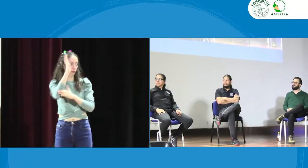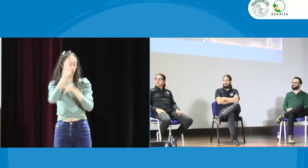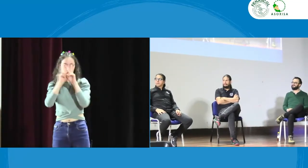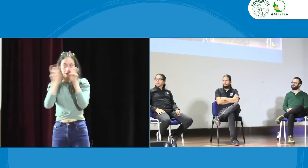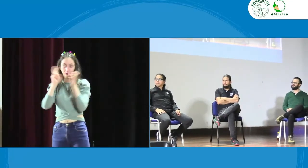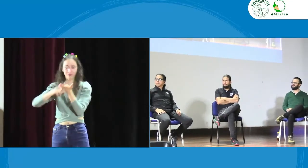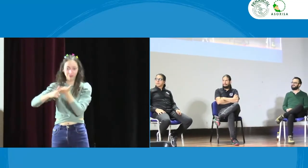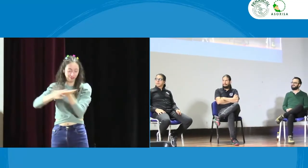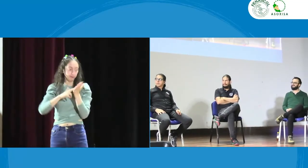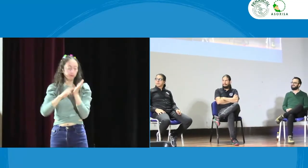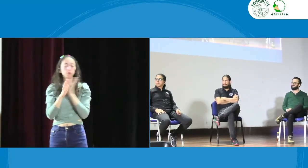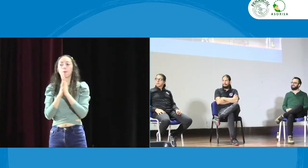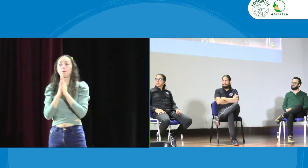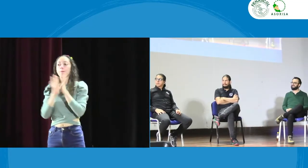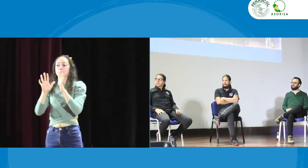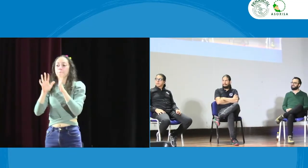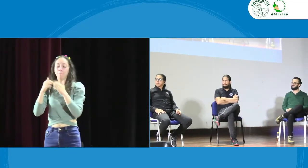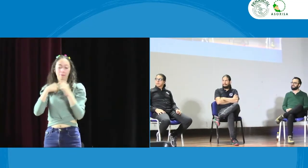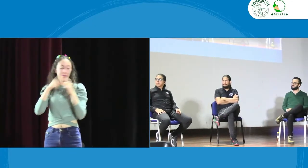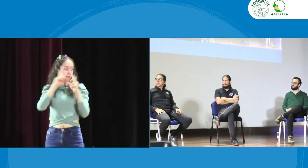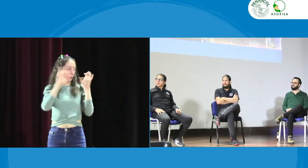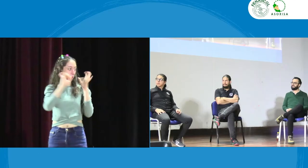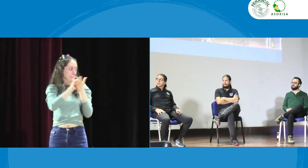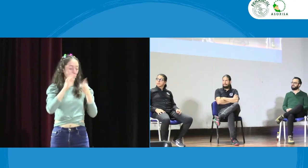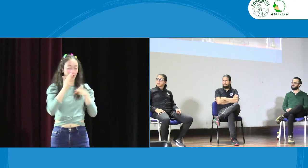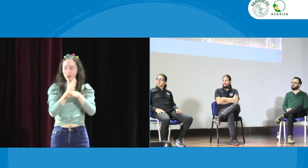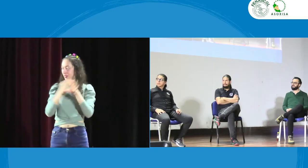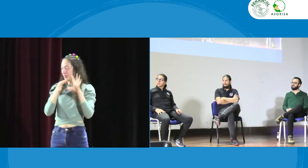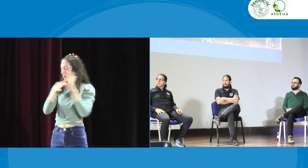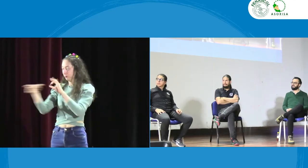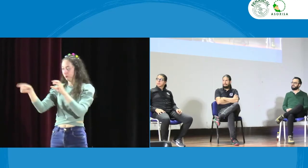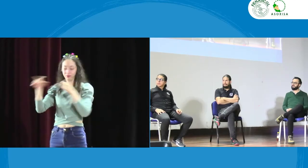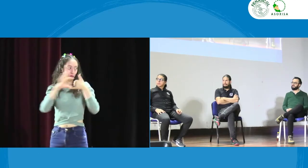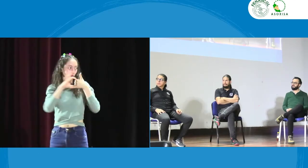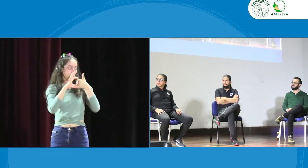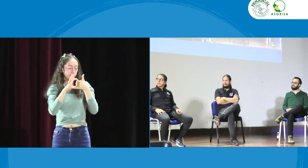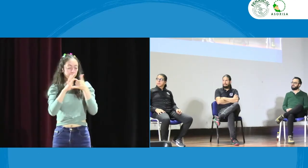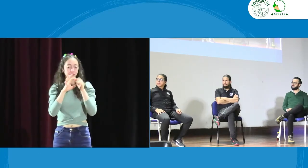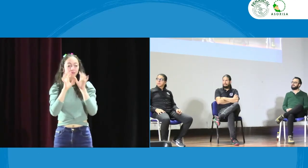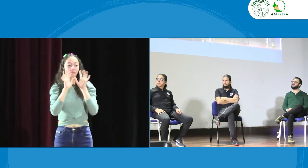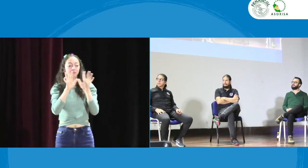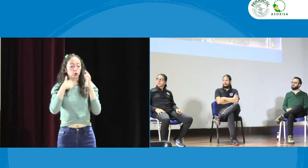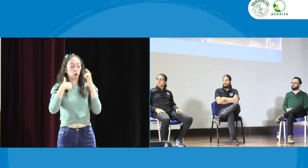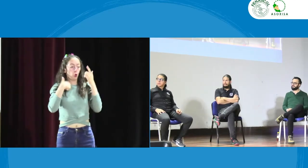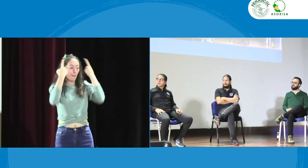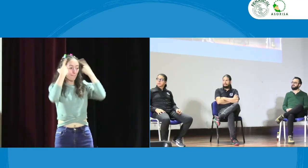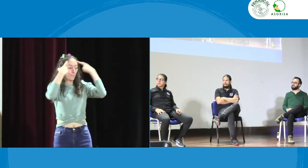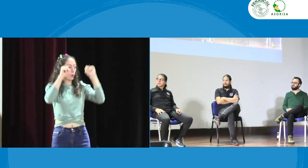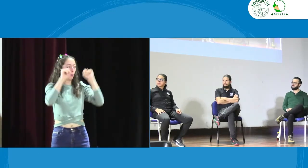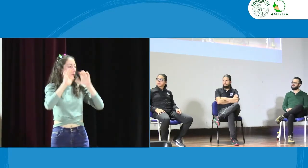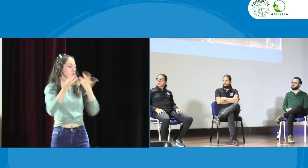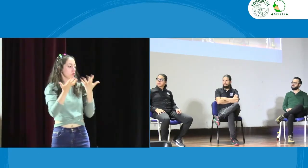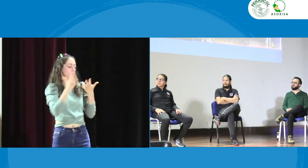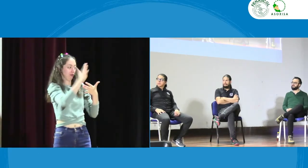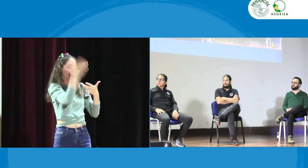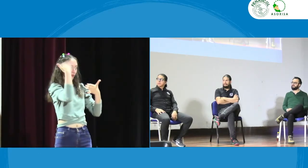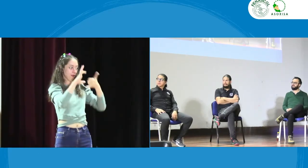bueno primero que todo agradecerles a ustedes a los panelistas también al servicio de interpretación con respecto al tema de